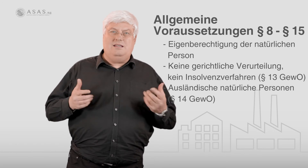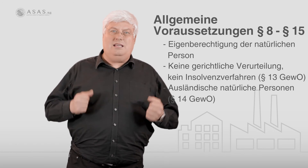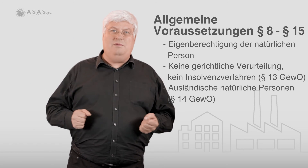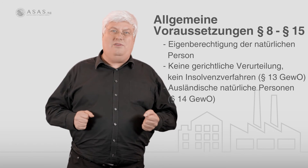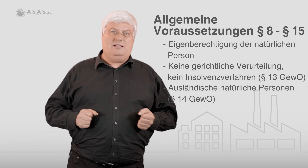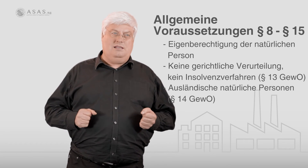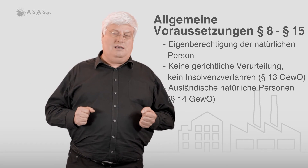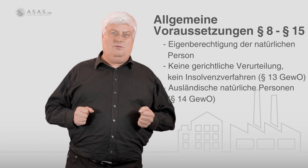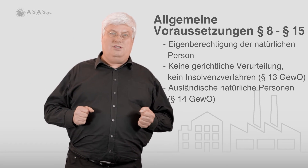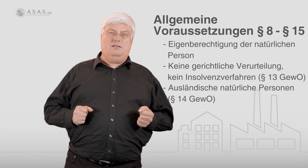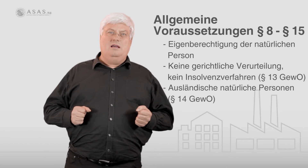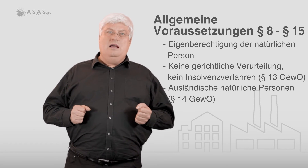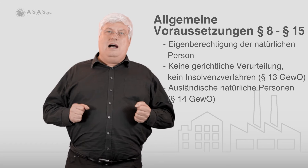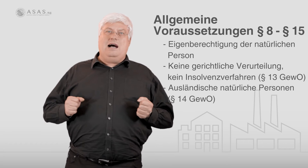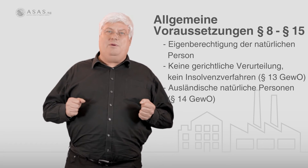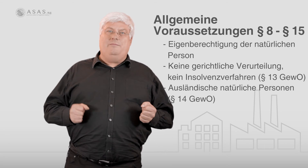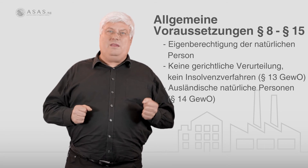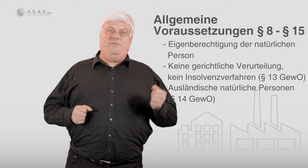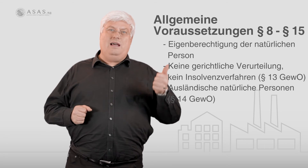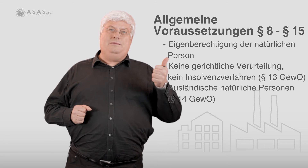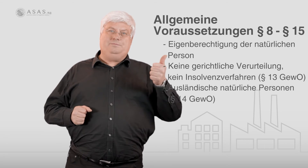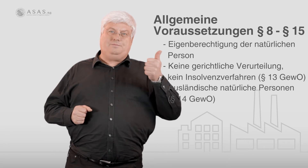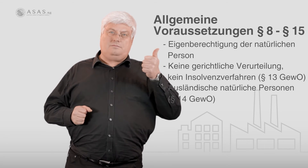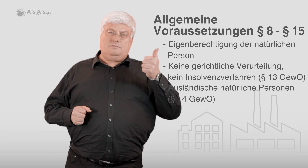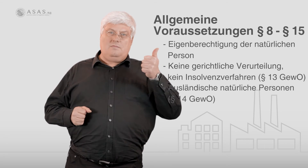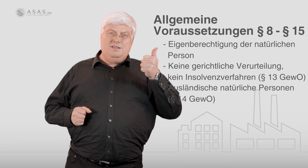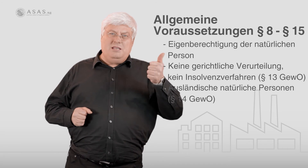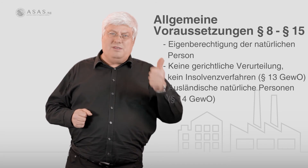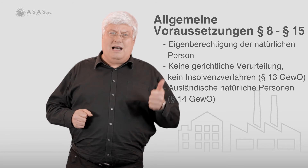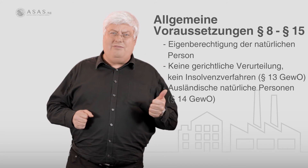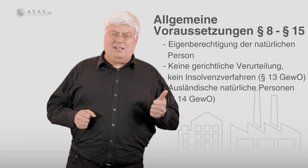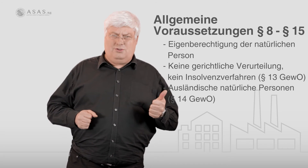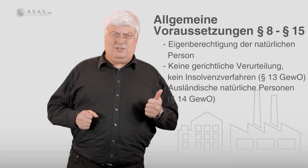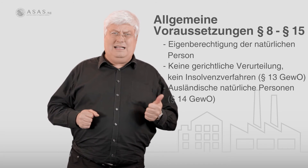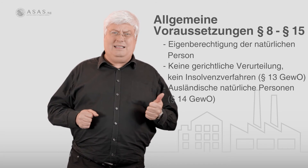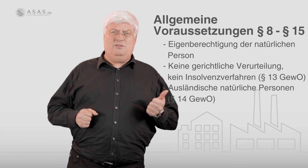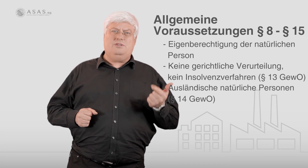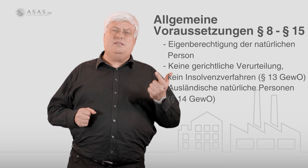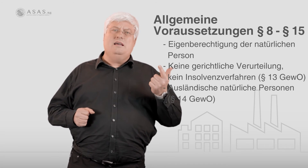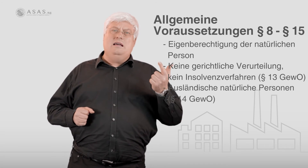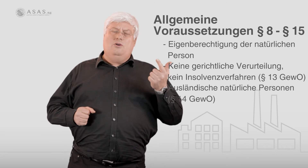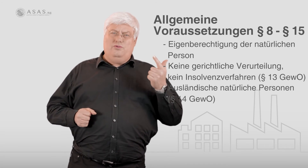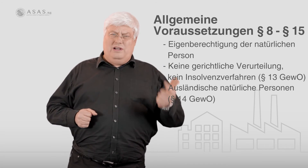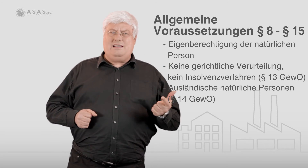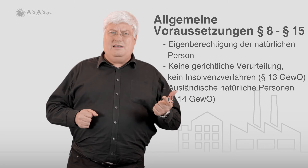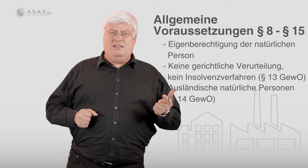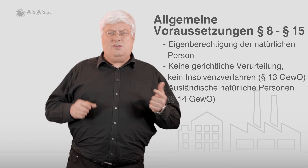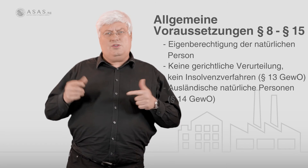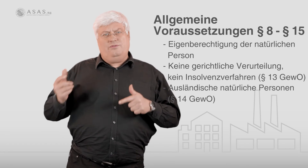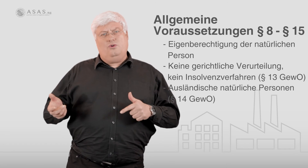nicht mehr verlässlich genug sind. Aber wer nicht besachwaltend und alt genug ist, unverlässlich ist, sowohl